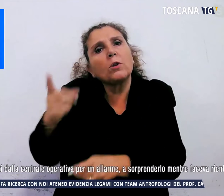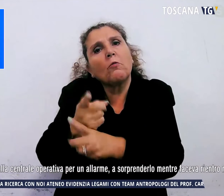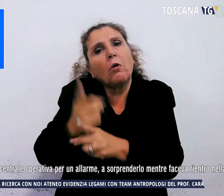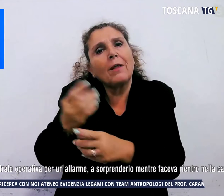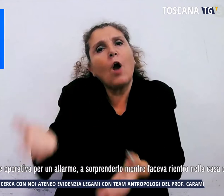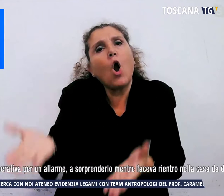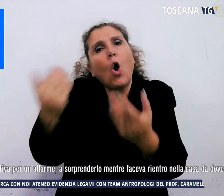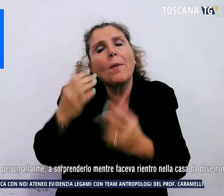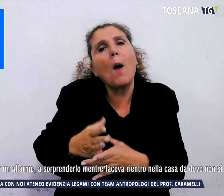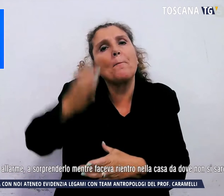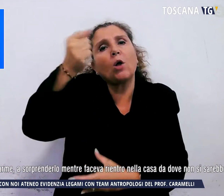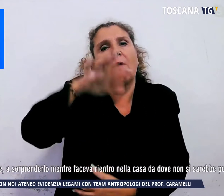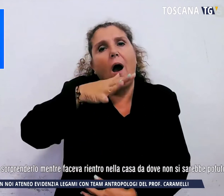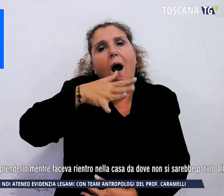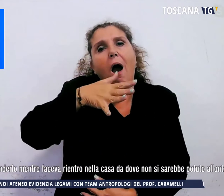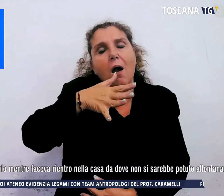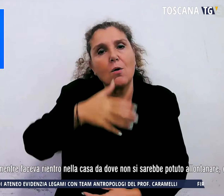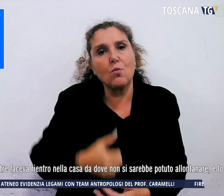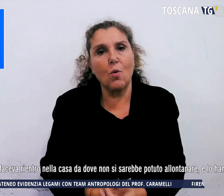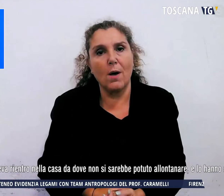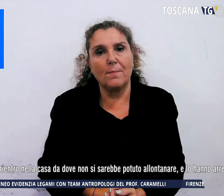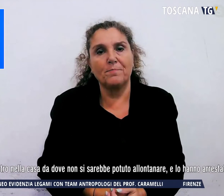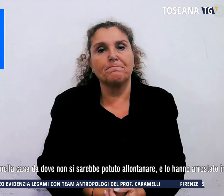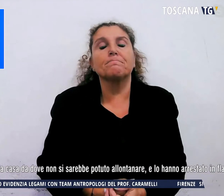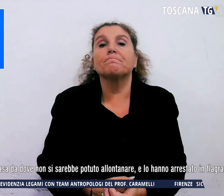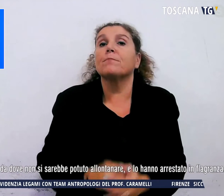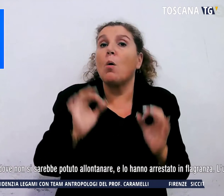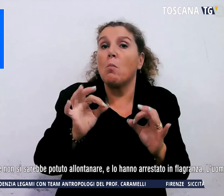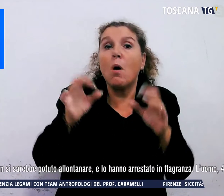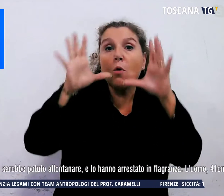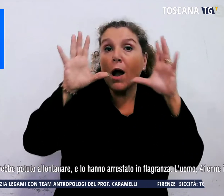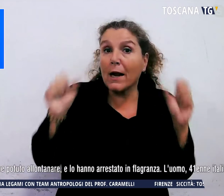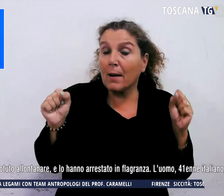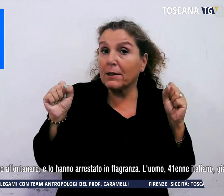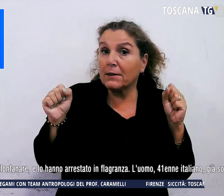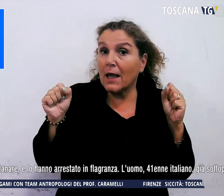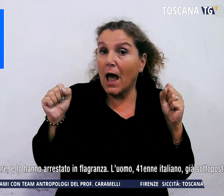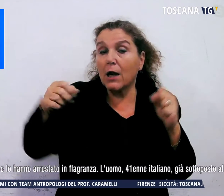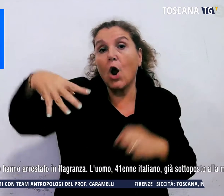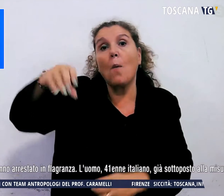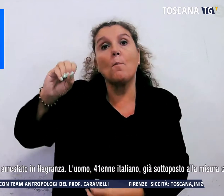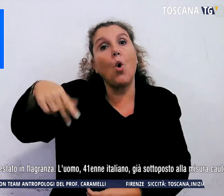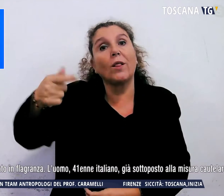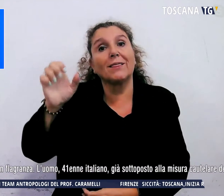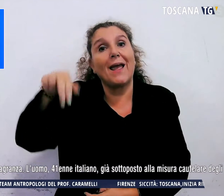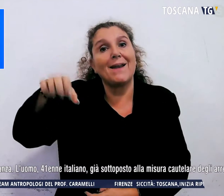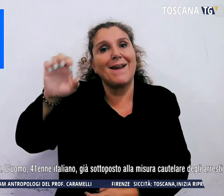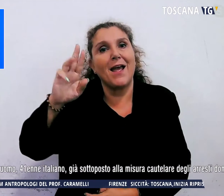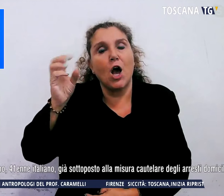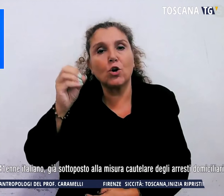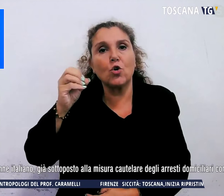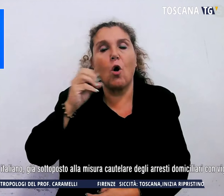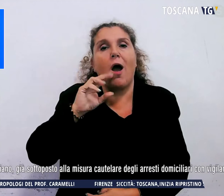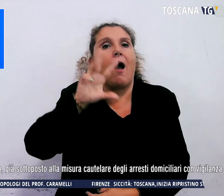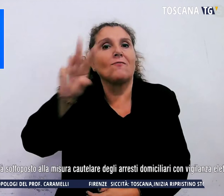d'acqua. Sono stati i carabinieri della stazione di Montenero, allertati dalla centrale